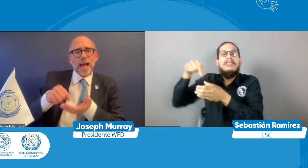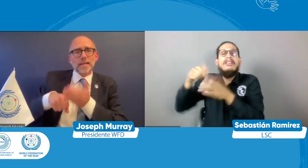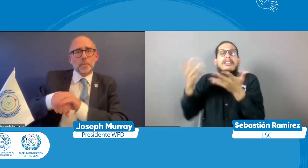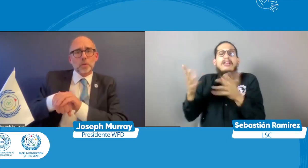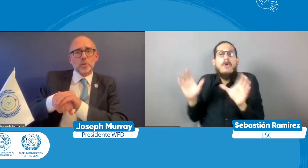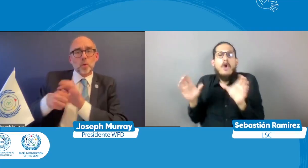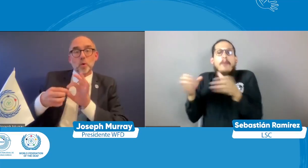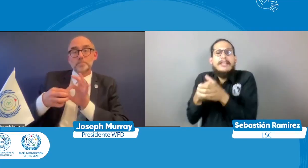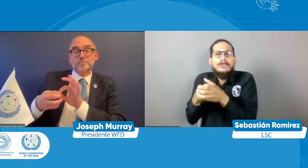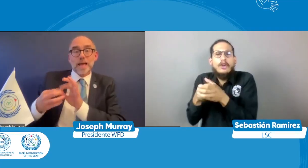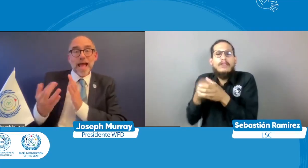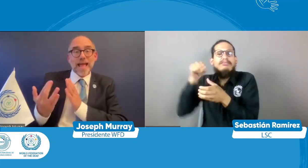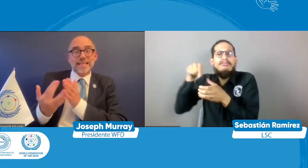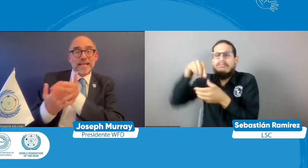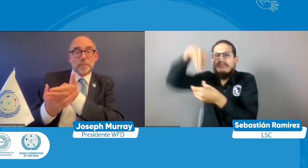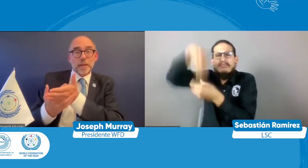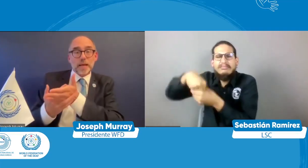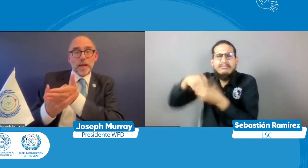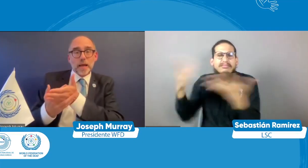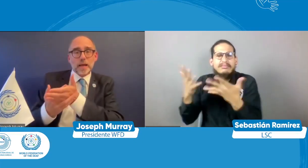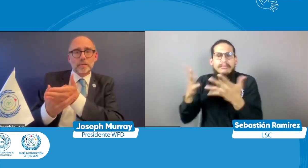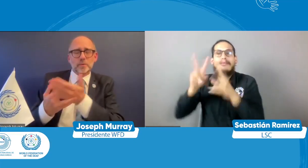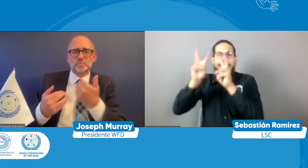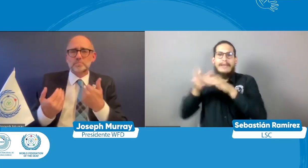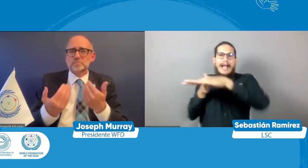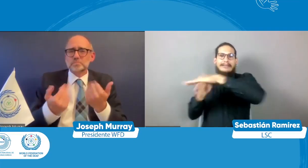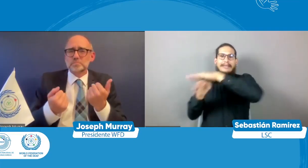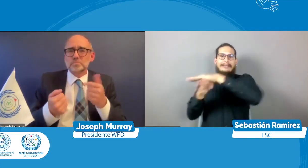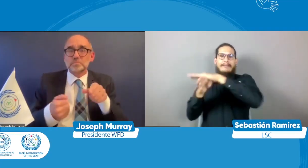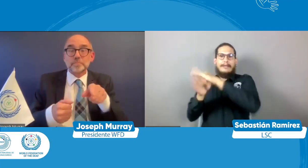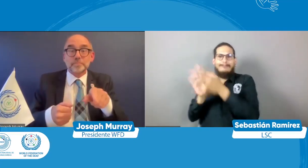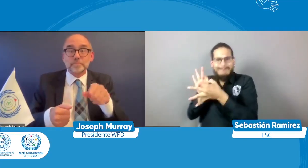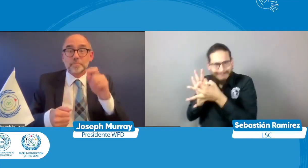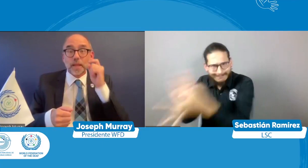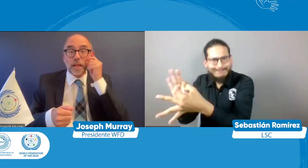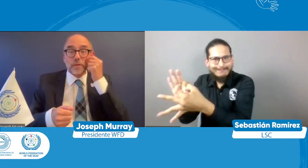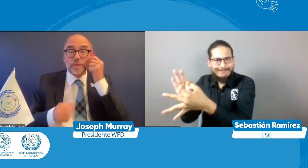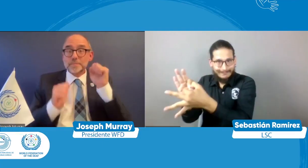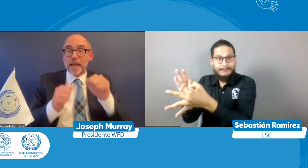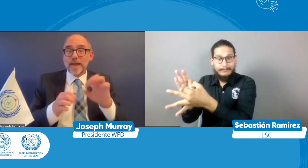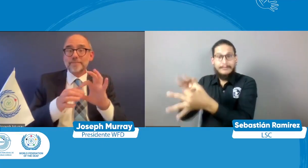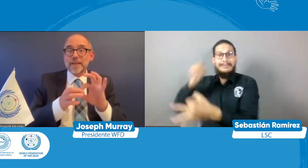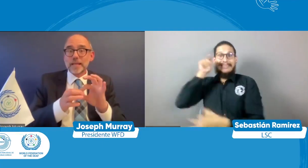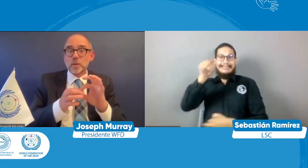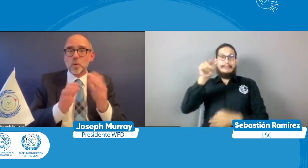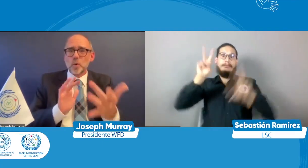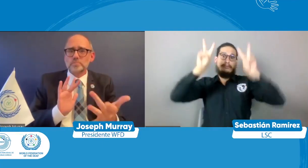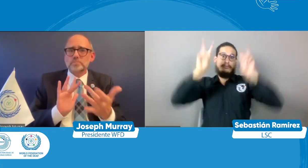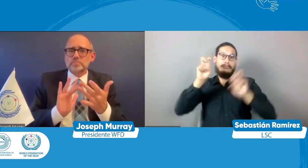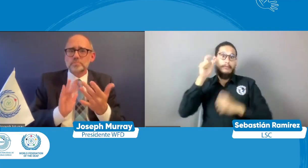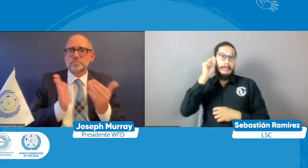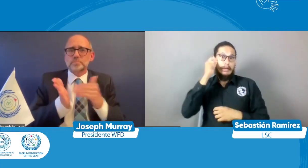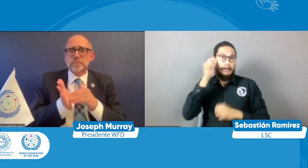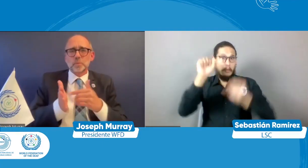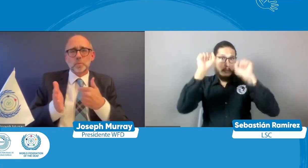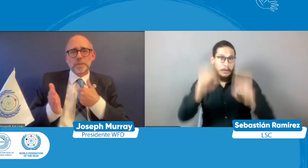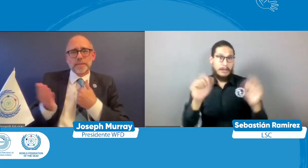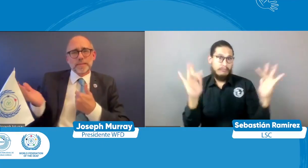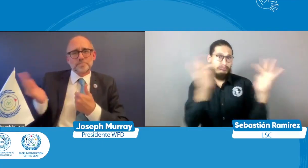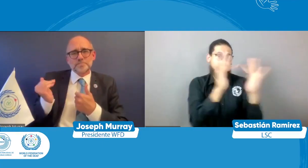convención y pues lo que queremos es que se dé esta accesibilidad ¿no? así como tú nos estás comentando